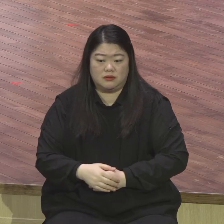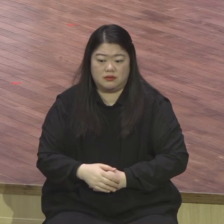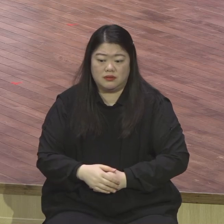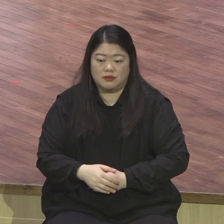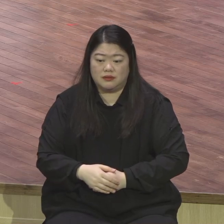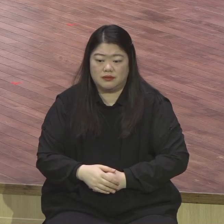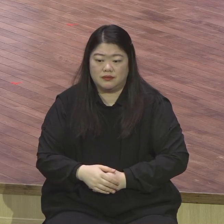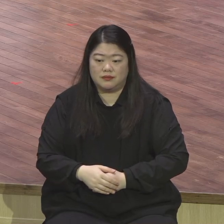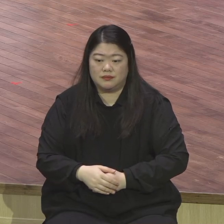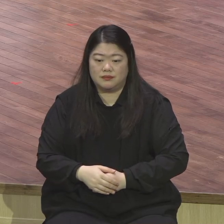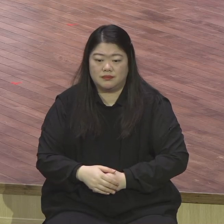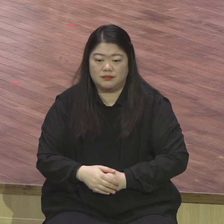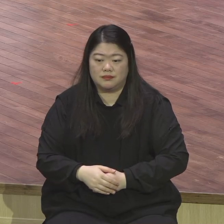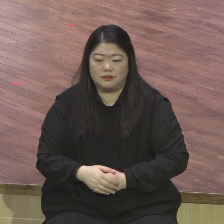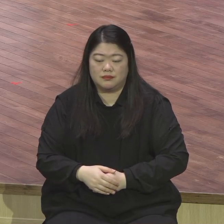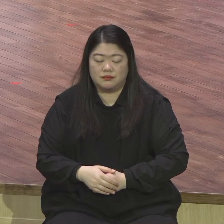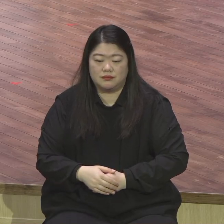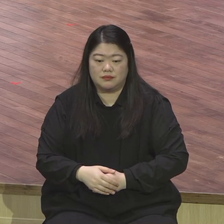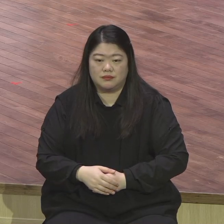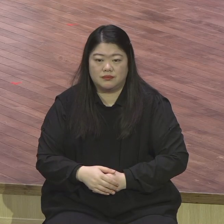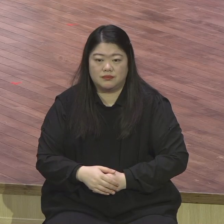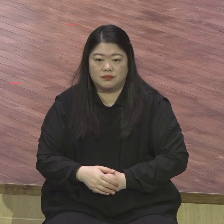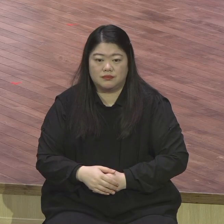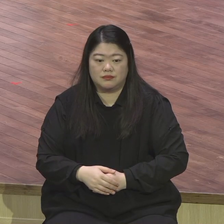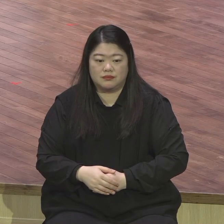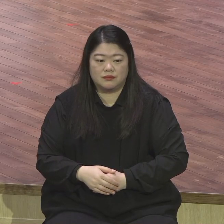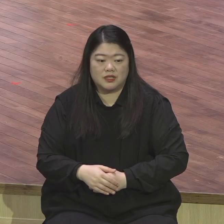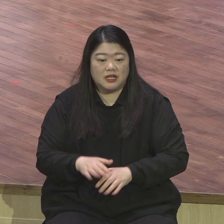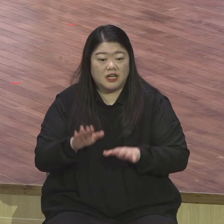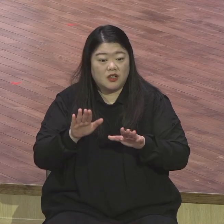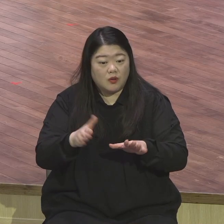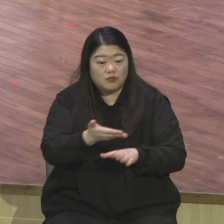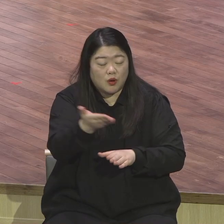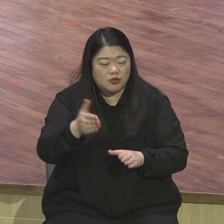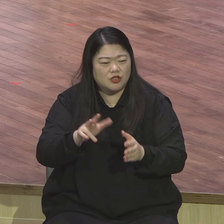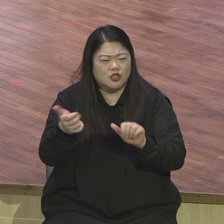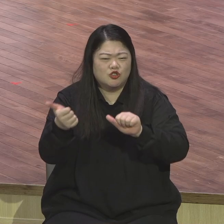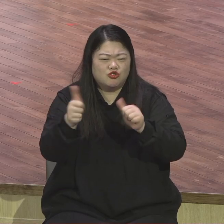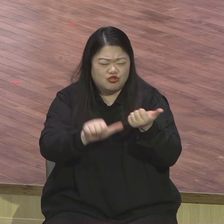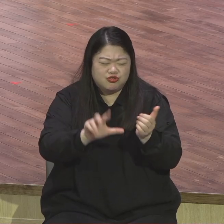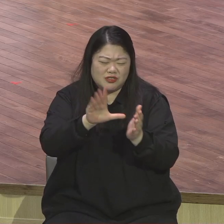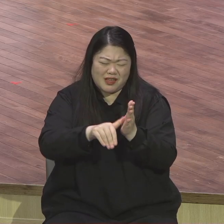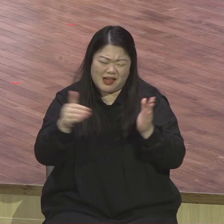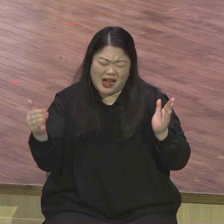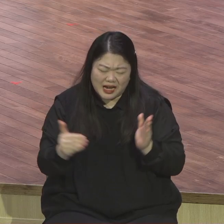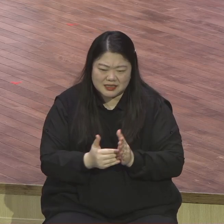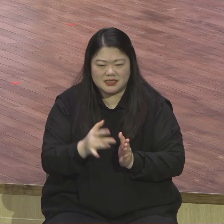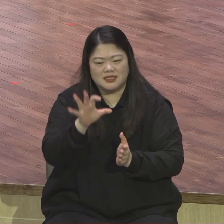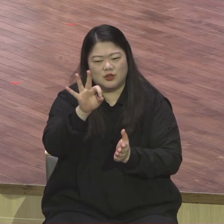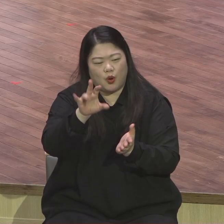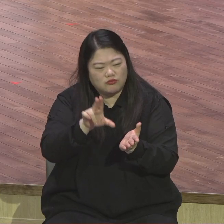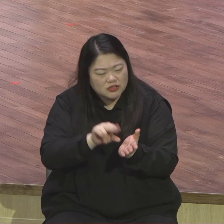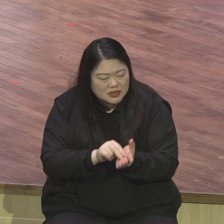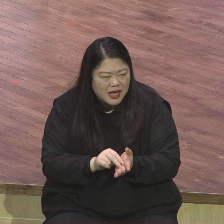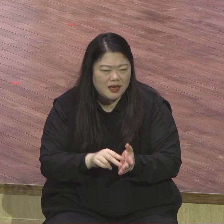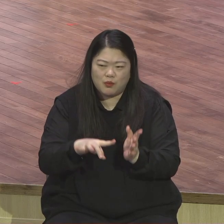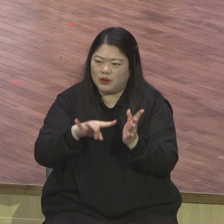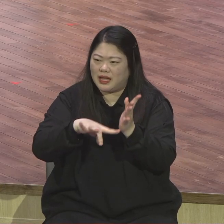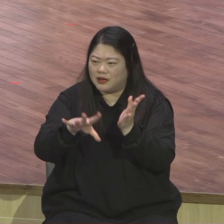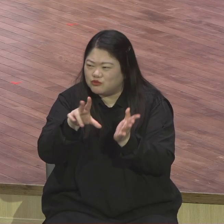문제 내 생의 문제 죽을 때까지 해결한대요 죽을 때까지 계속 문제가 있어요 완벽할 수가 없어요 복음 위에는 영계 모든